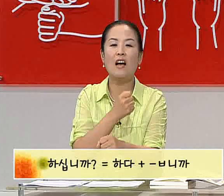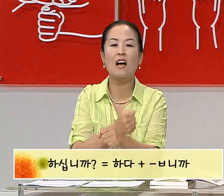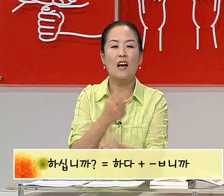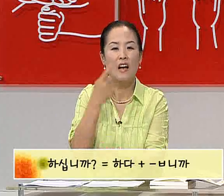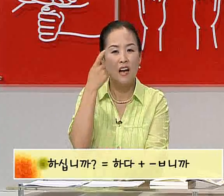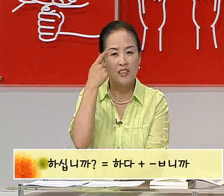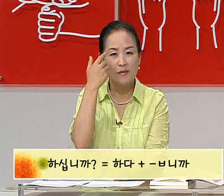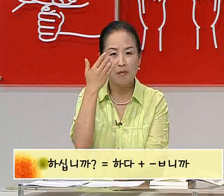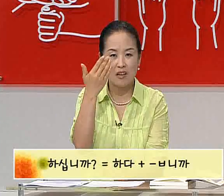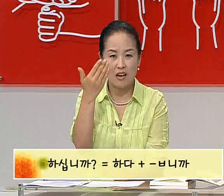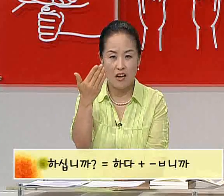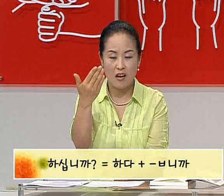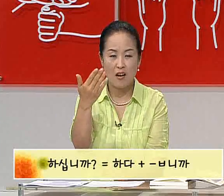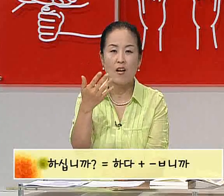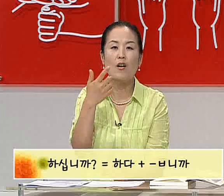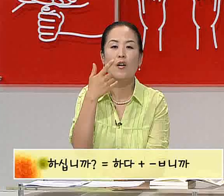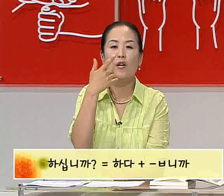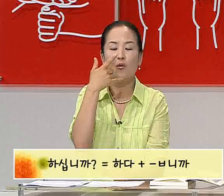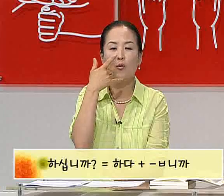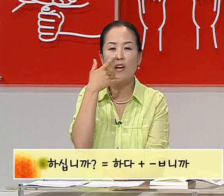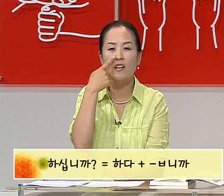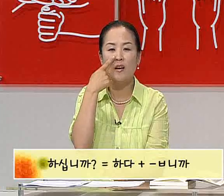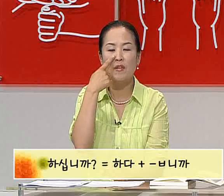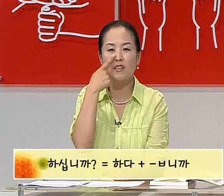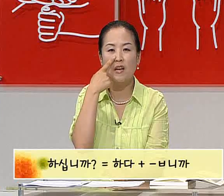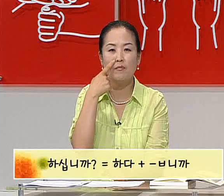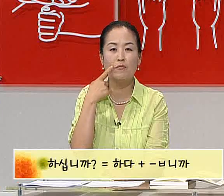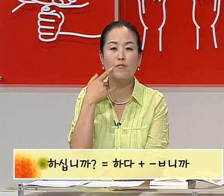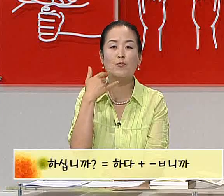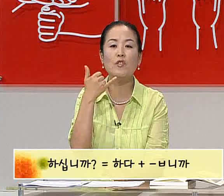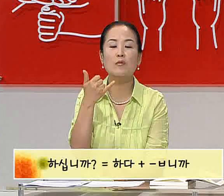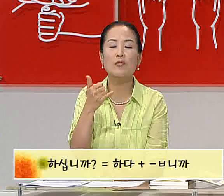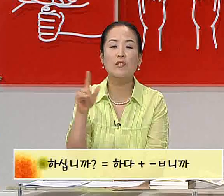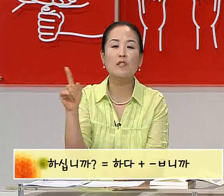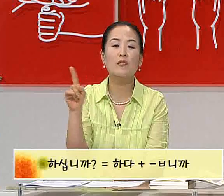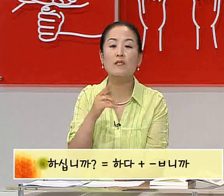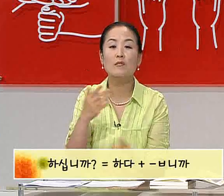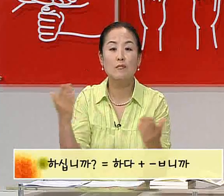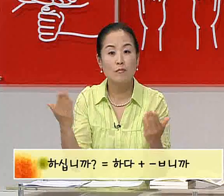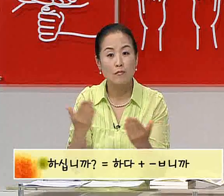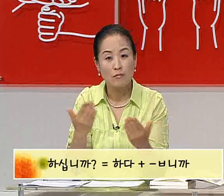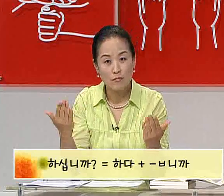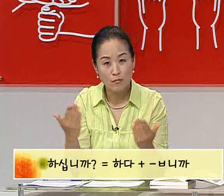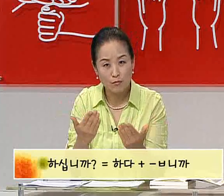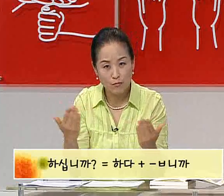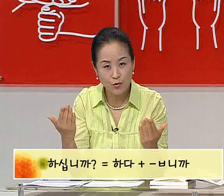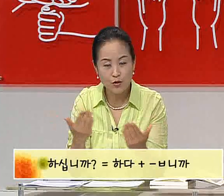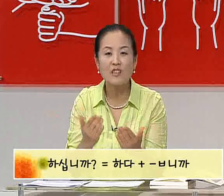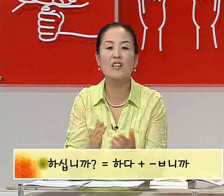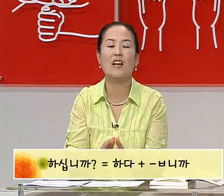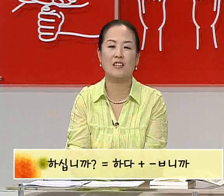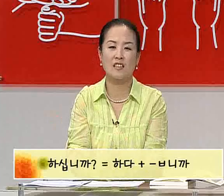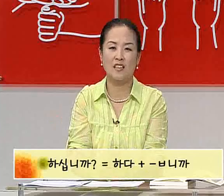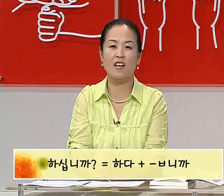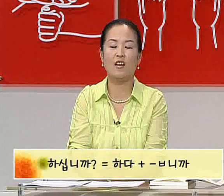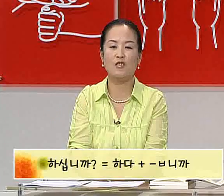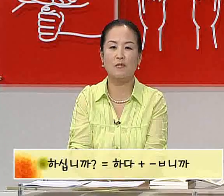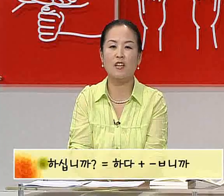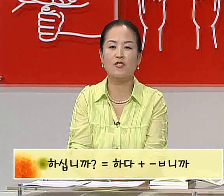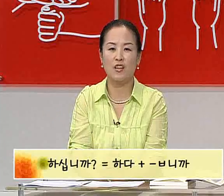하십니까? 농아인들이라면 그냥 부모님은 무슨 일을 하니? 이렇게라고 질문할 수